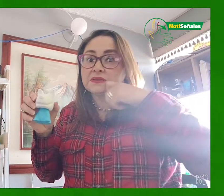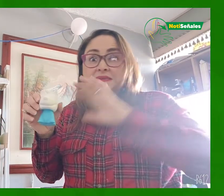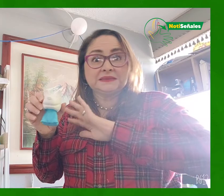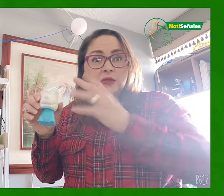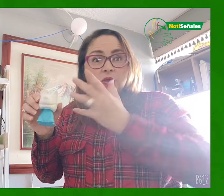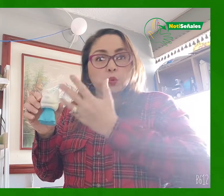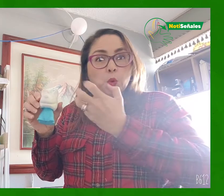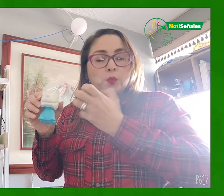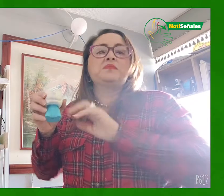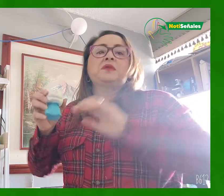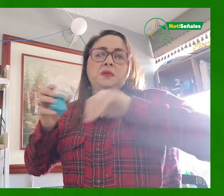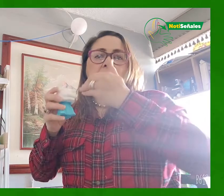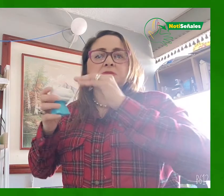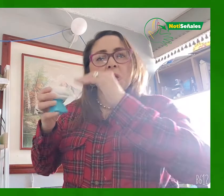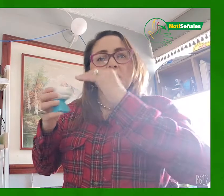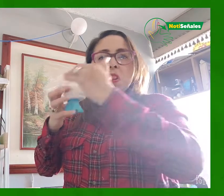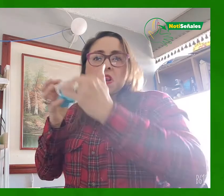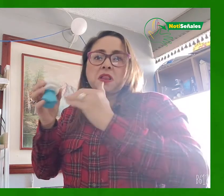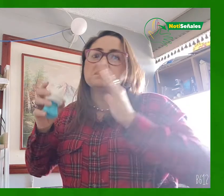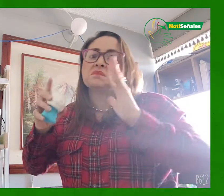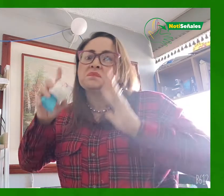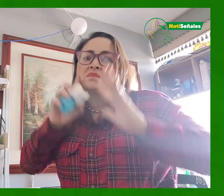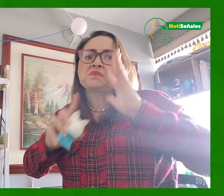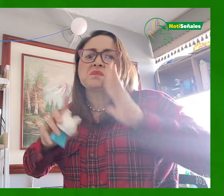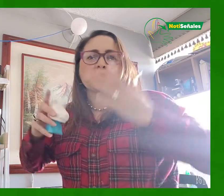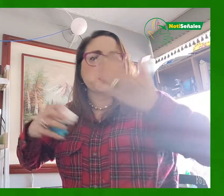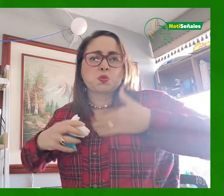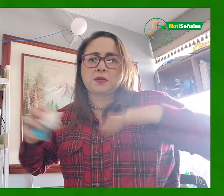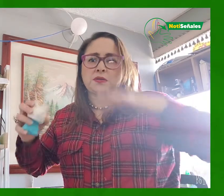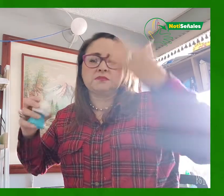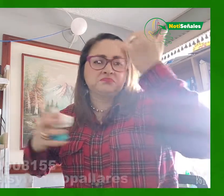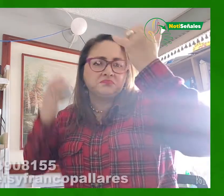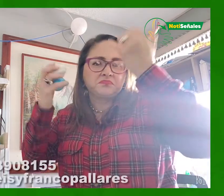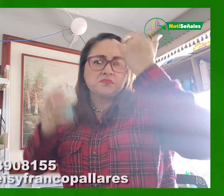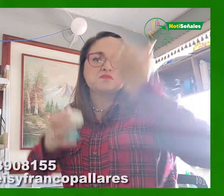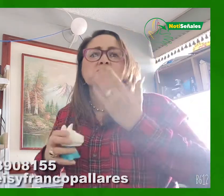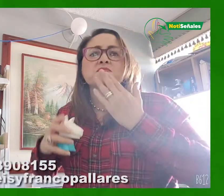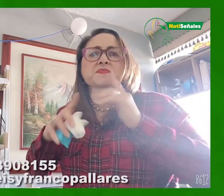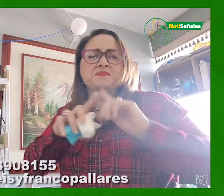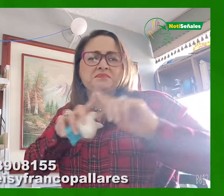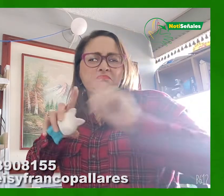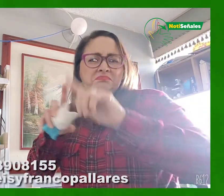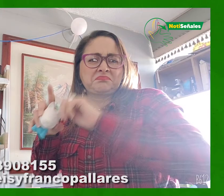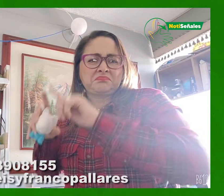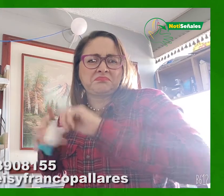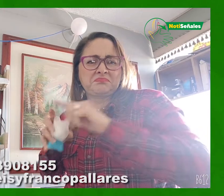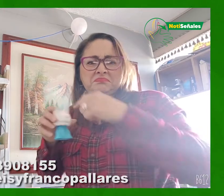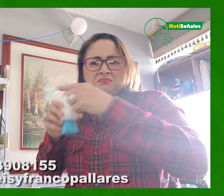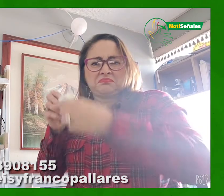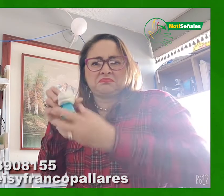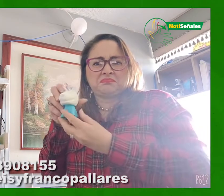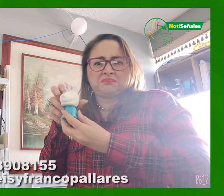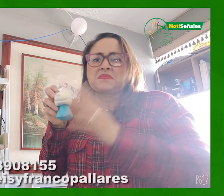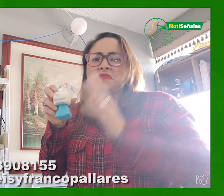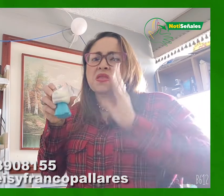Cuando está bien seca, podemos empezar a pintar del color deseado y adornarla con diferentes ideas o motivos.